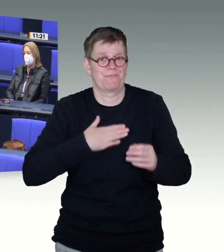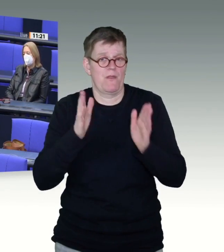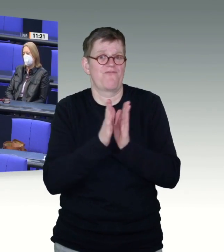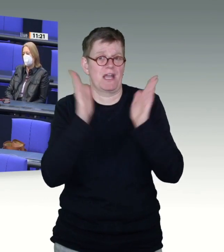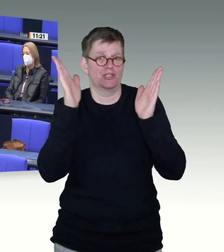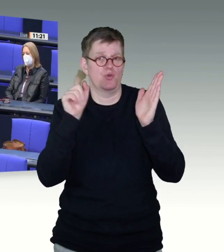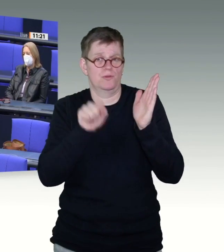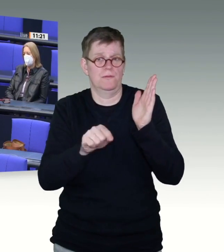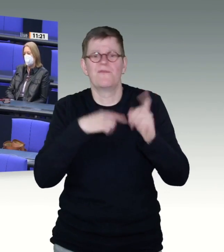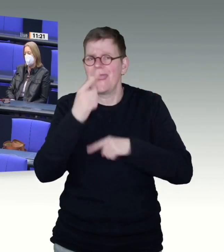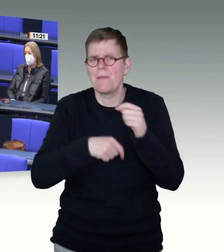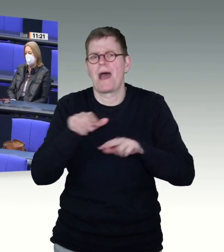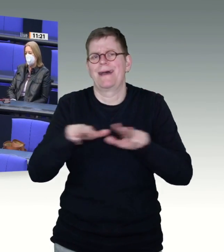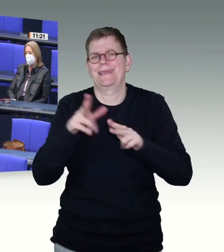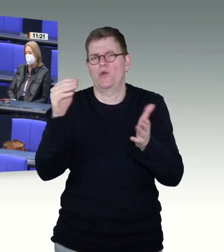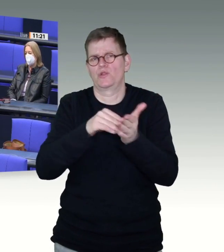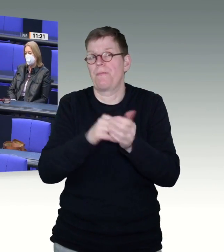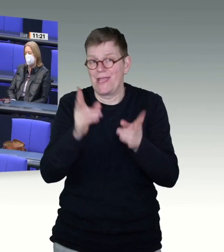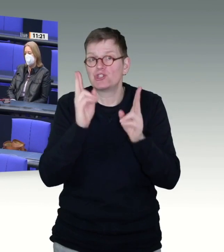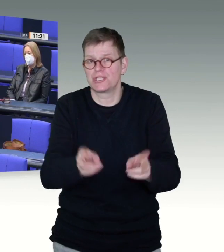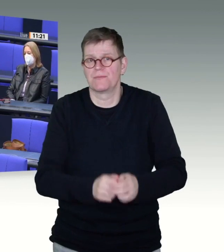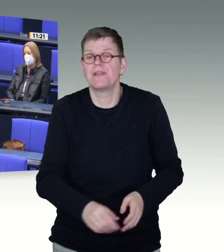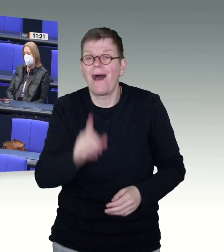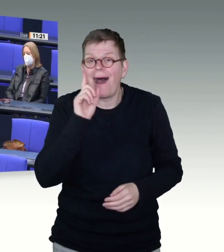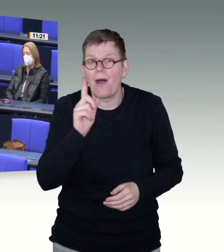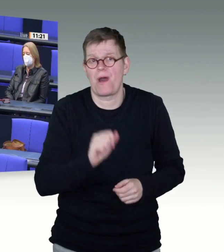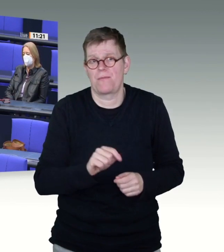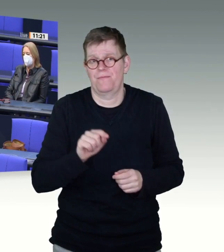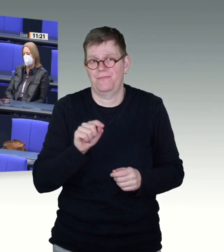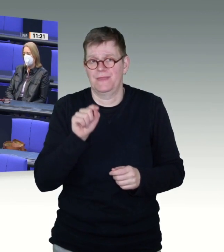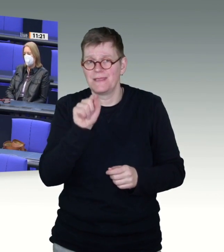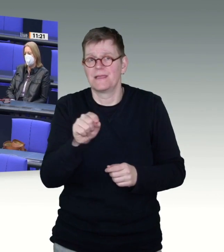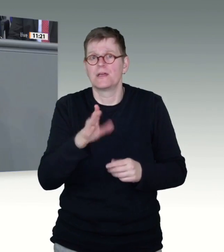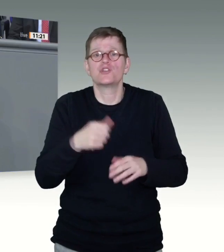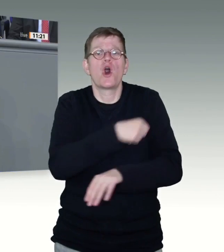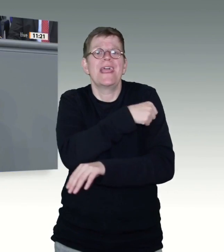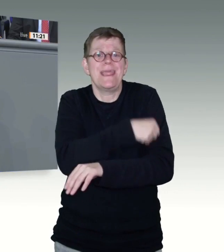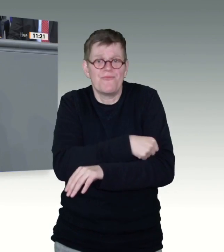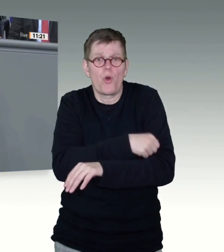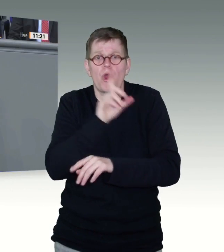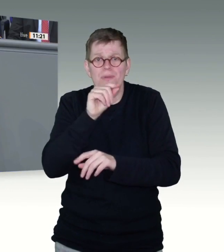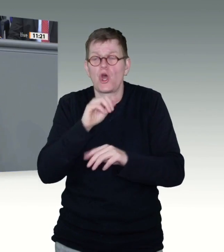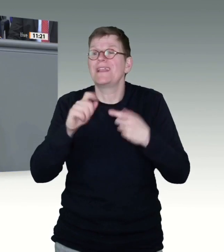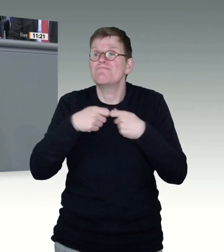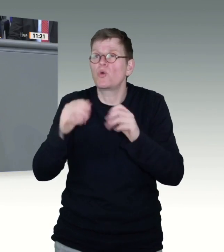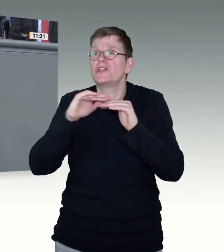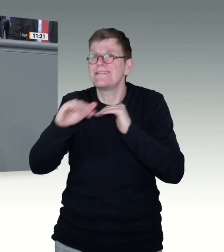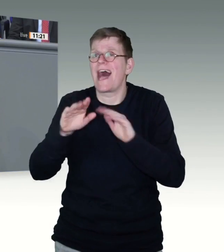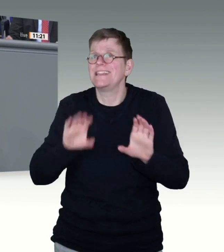das alles Länder sind, die unter sozialdemokratischer Führung stehen. schön. Würden Sie bitte